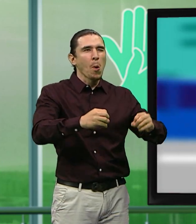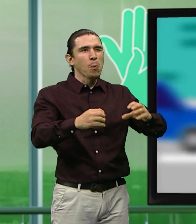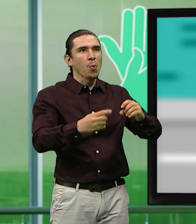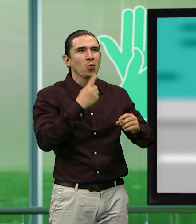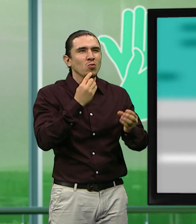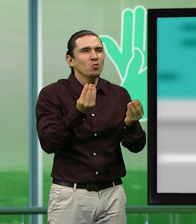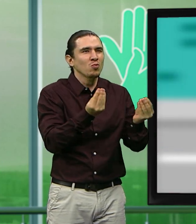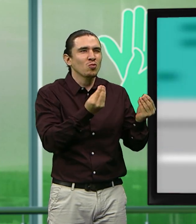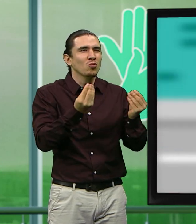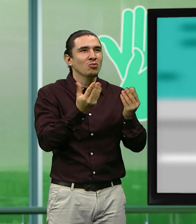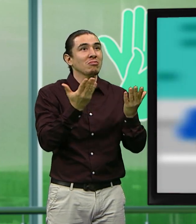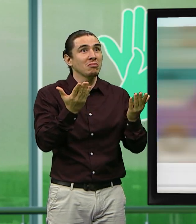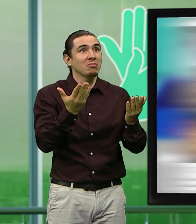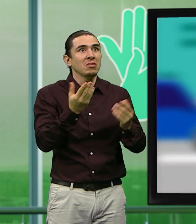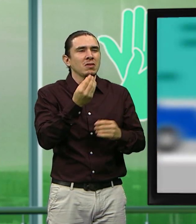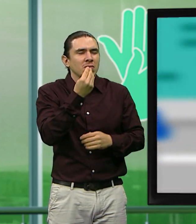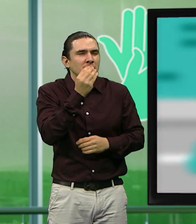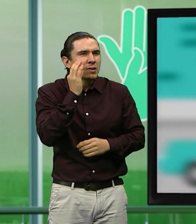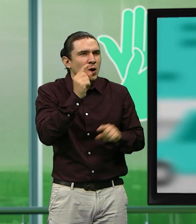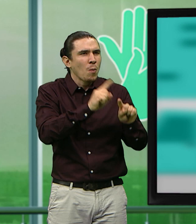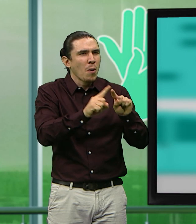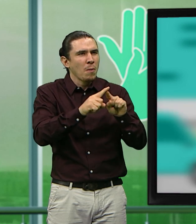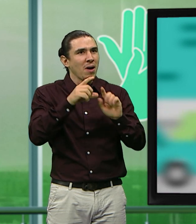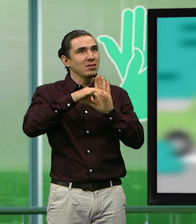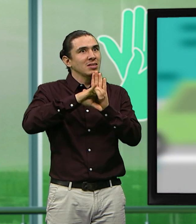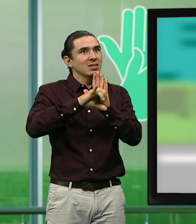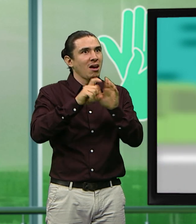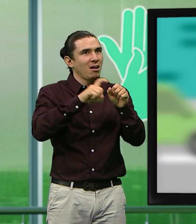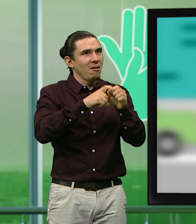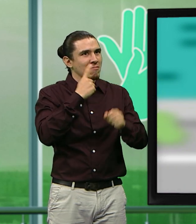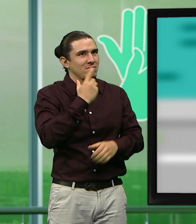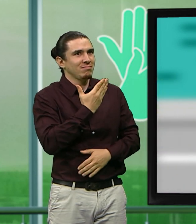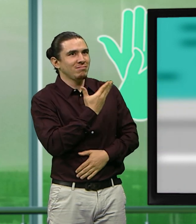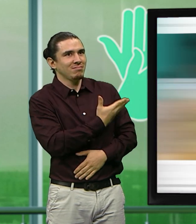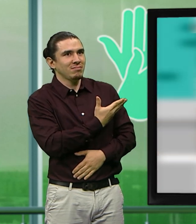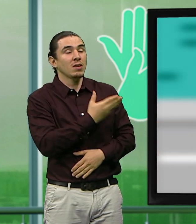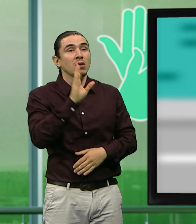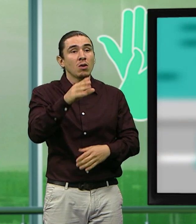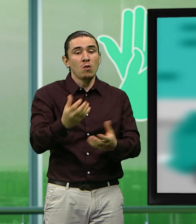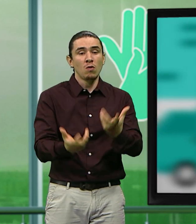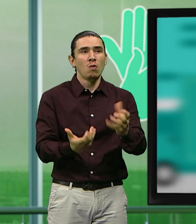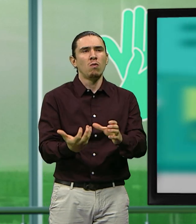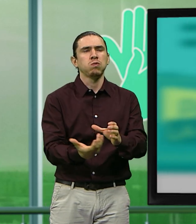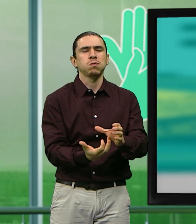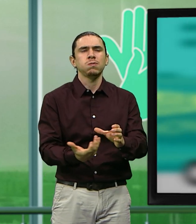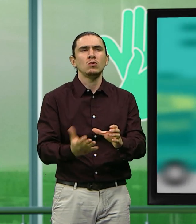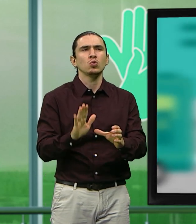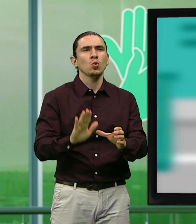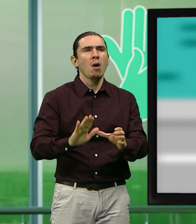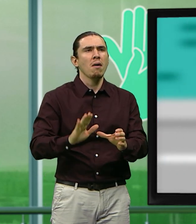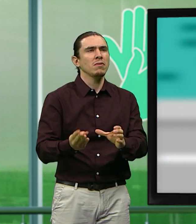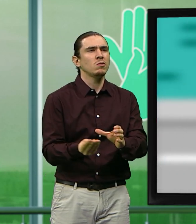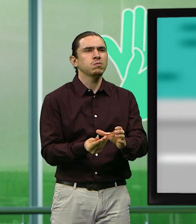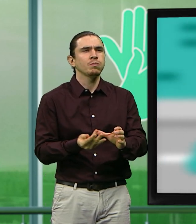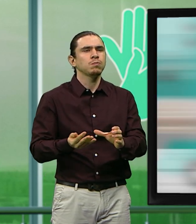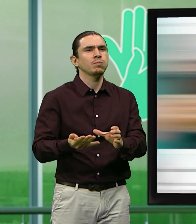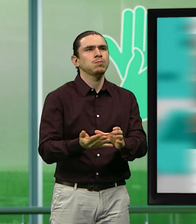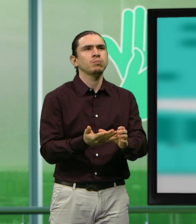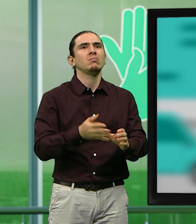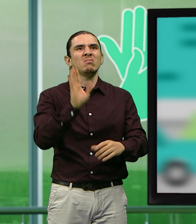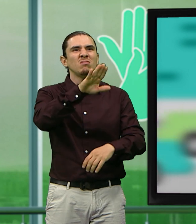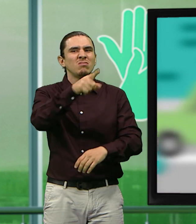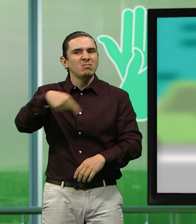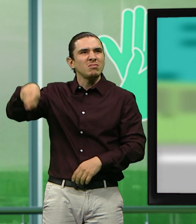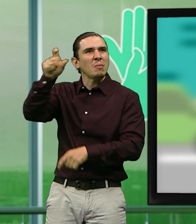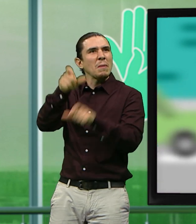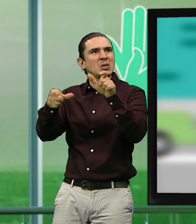cocine más suavecito, más delicadito, o sea, un jueguito lentico. ¿Cuál es el plato que más le gusta